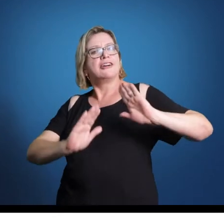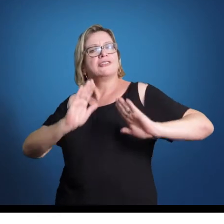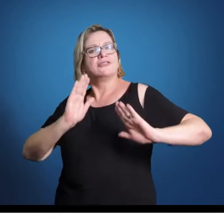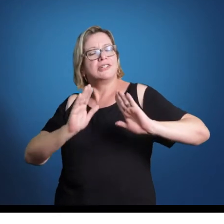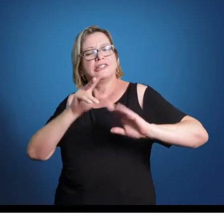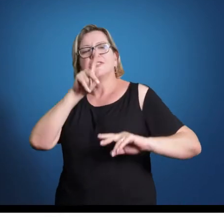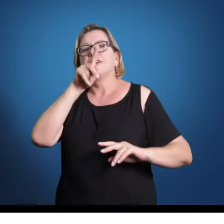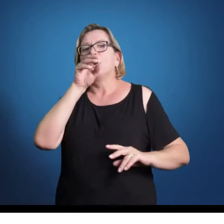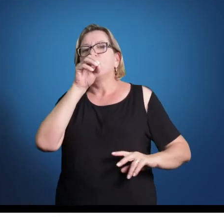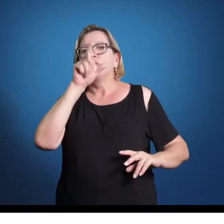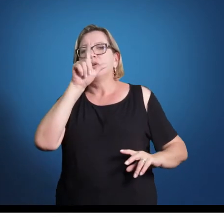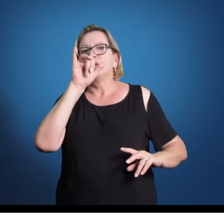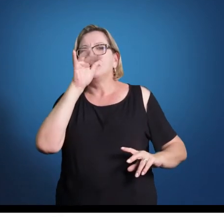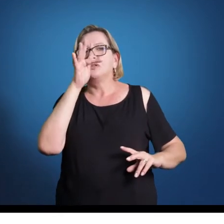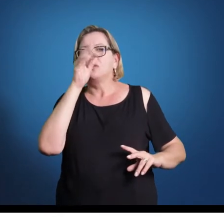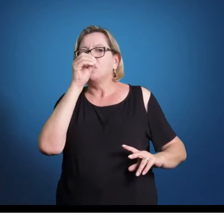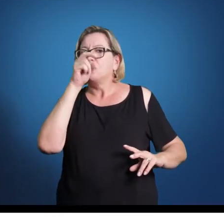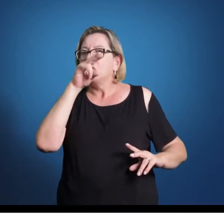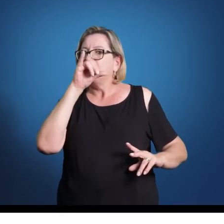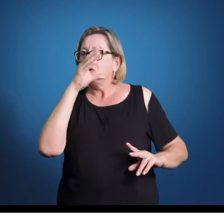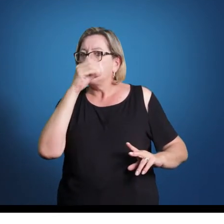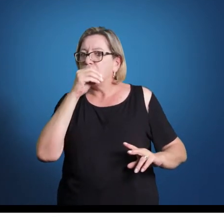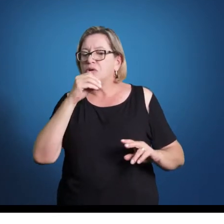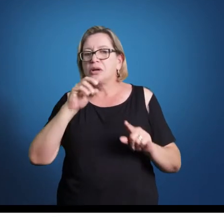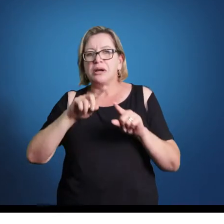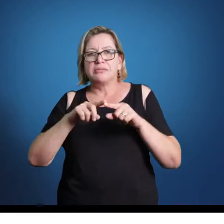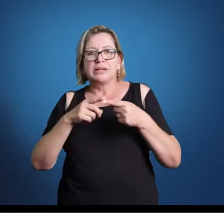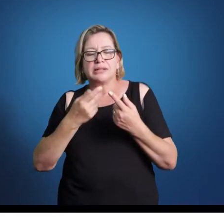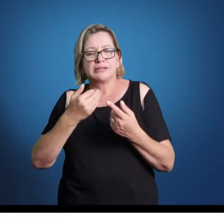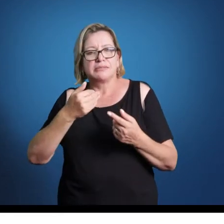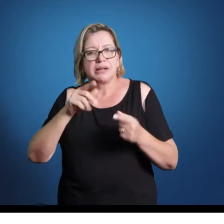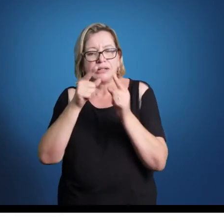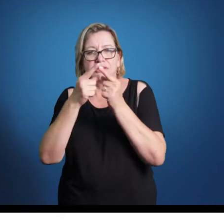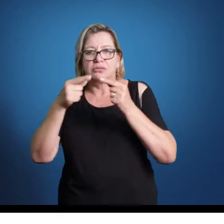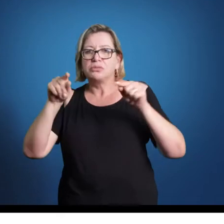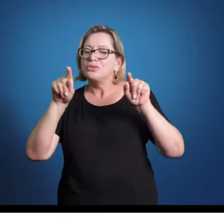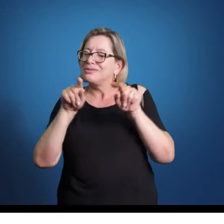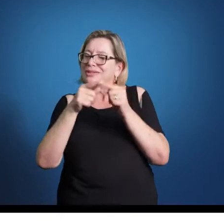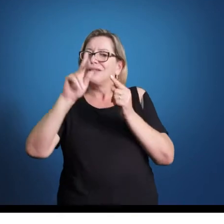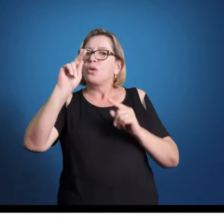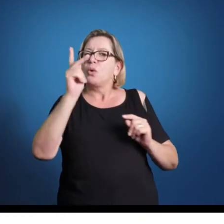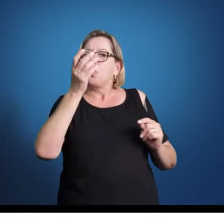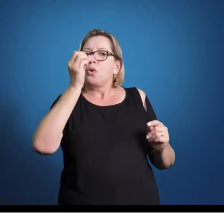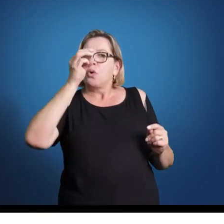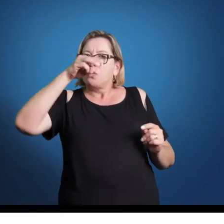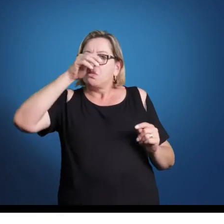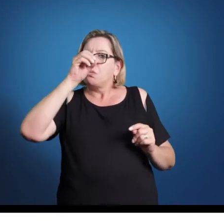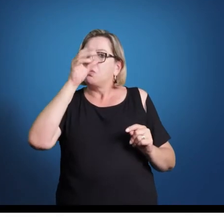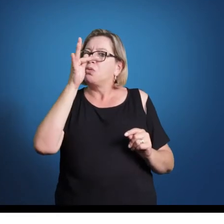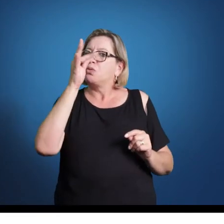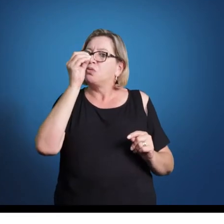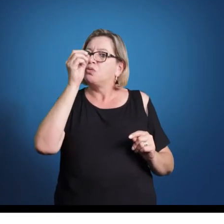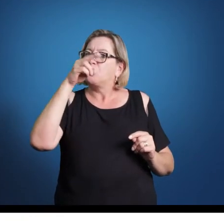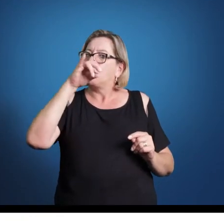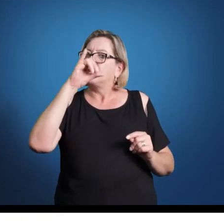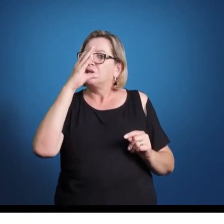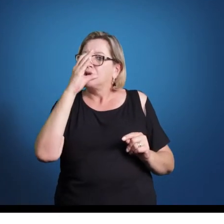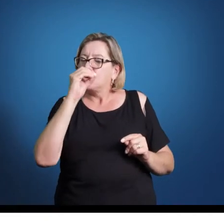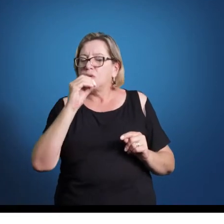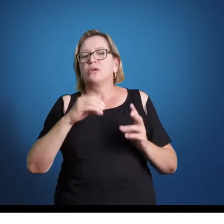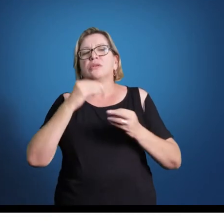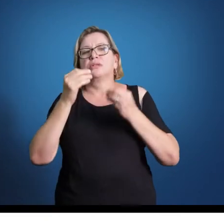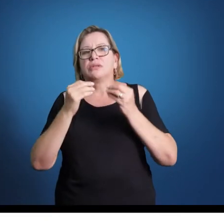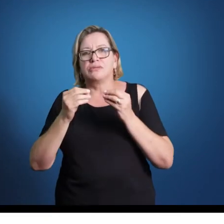mas a predominância do repertório clássico é homofônico. Homofônico, traduzindo em português, claro, quer dizer